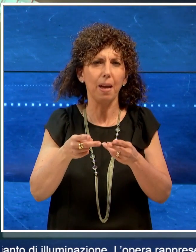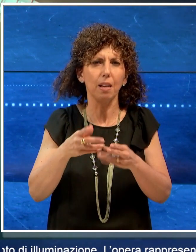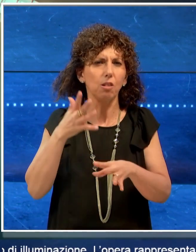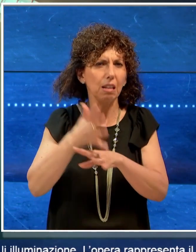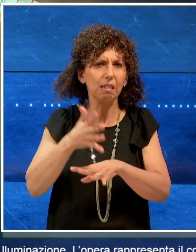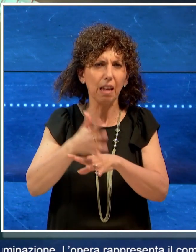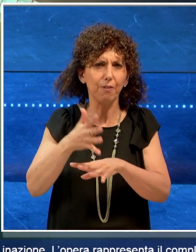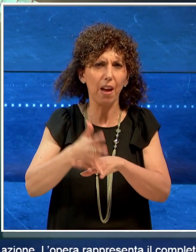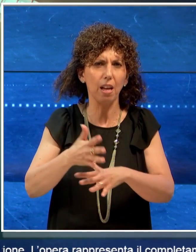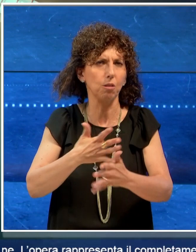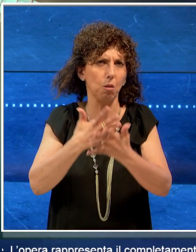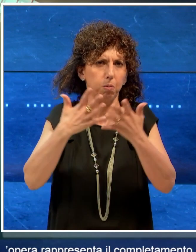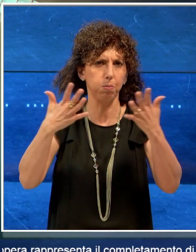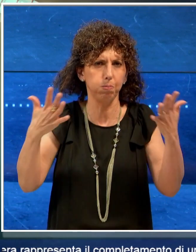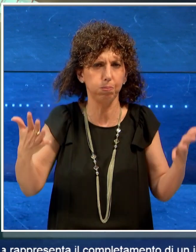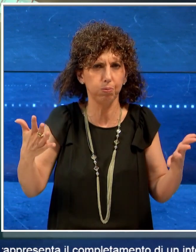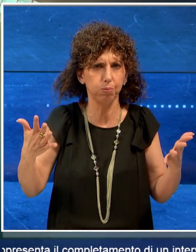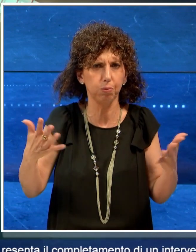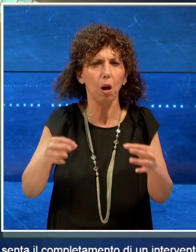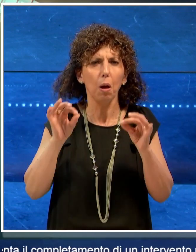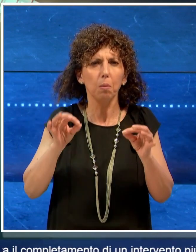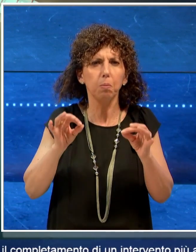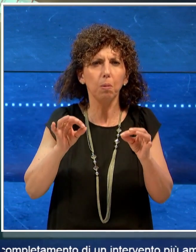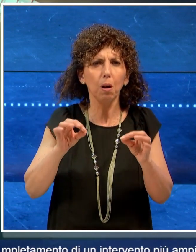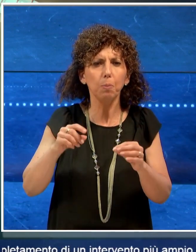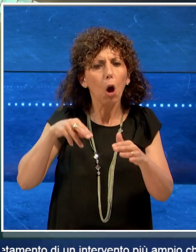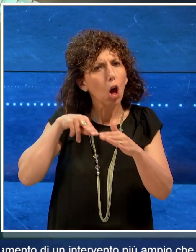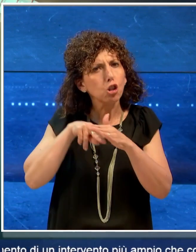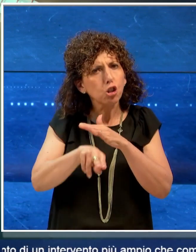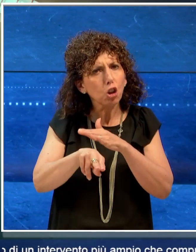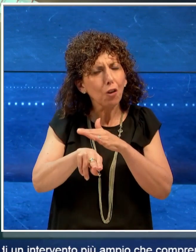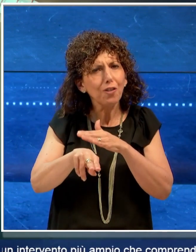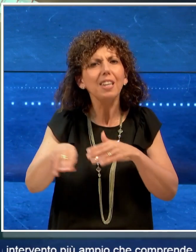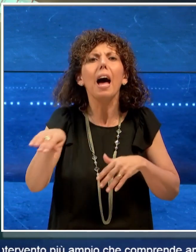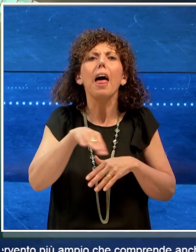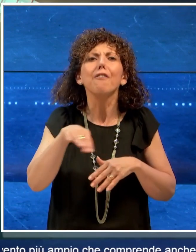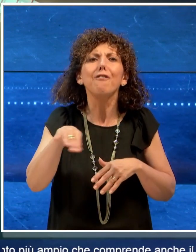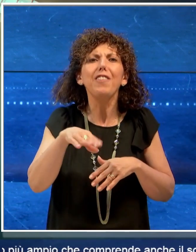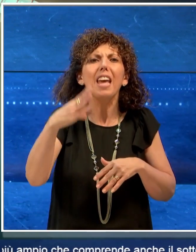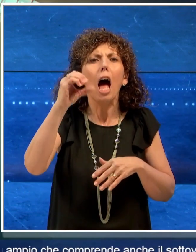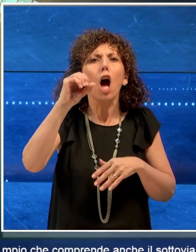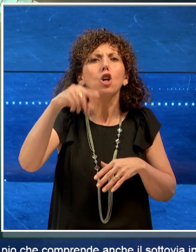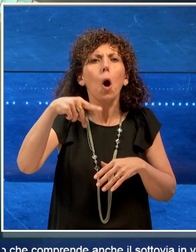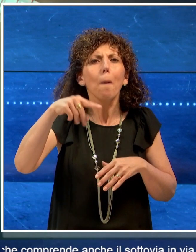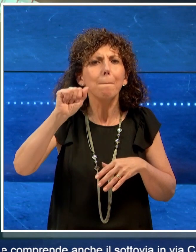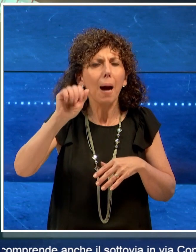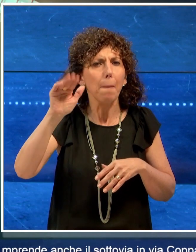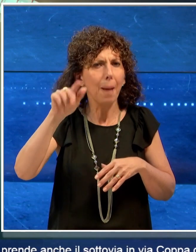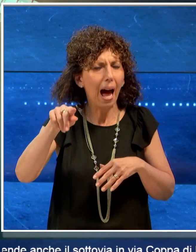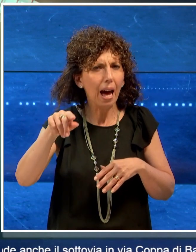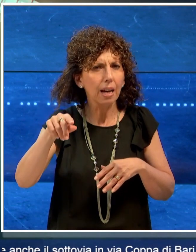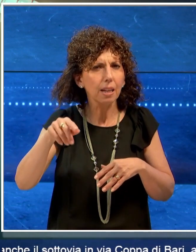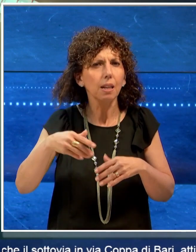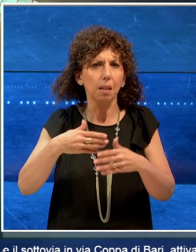intervento più ampio, che comprende anche il sottovia in via Coppa di Bari, attivato nel